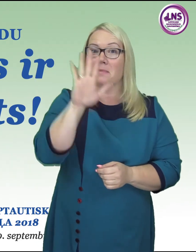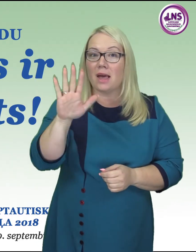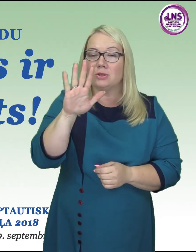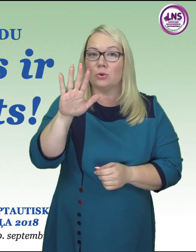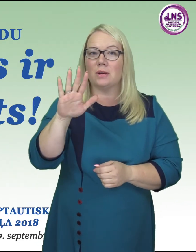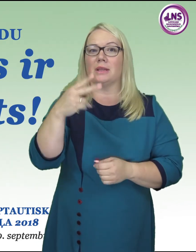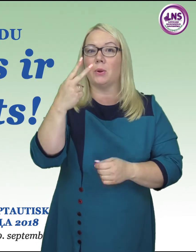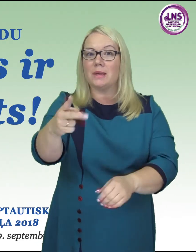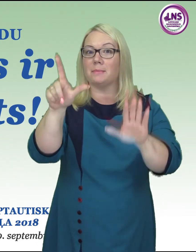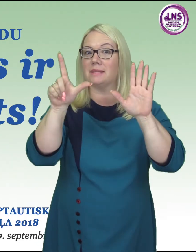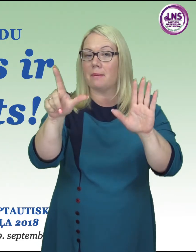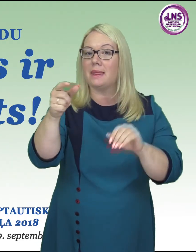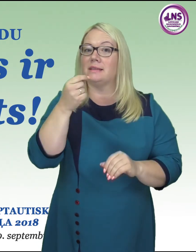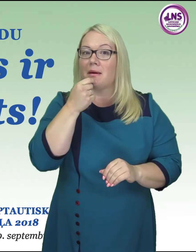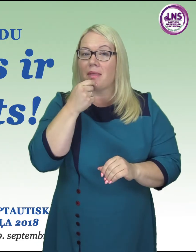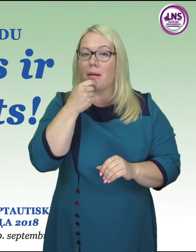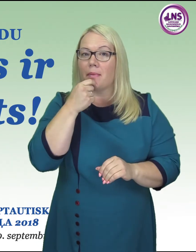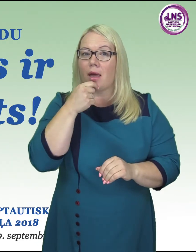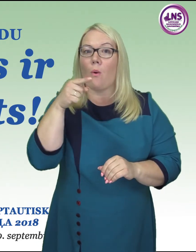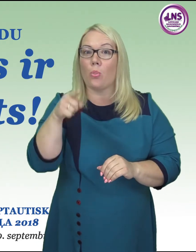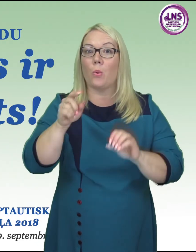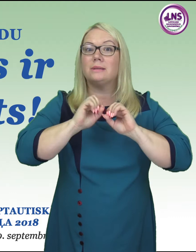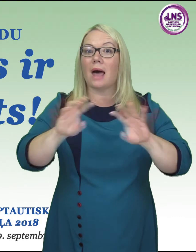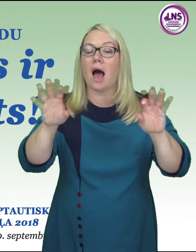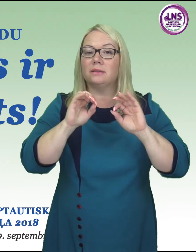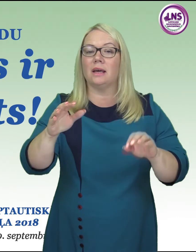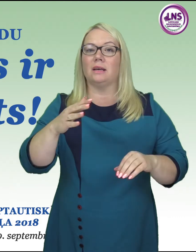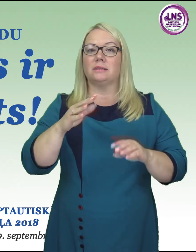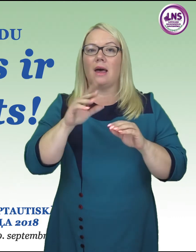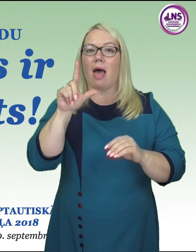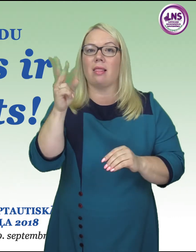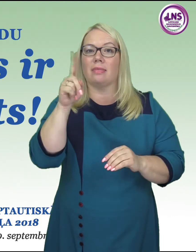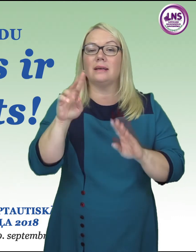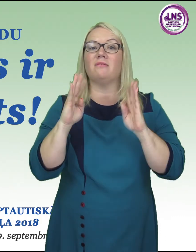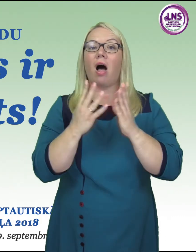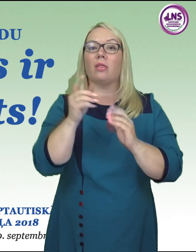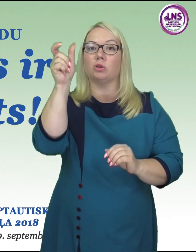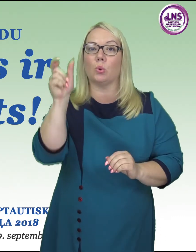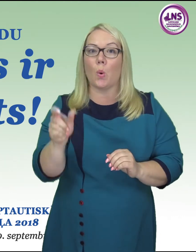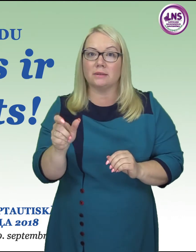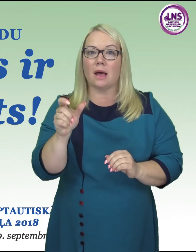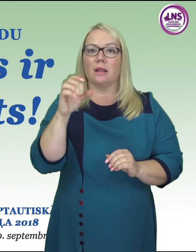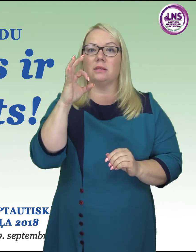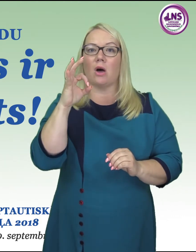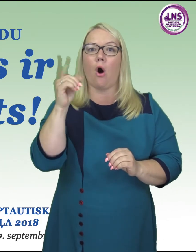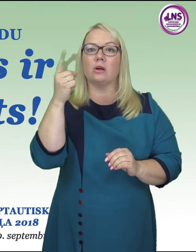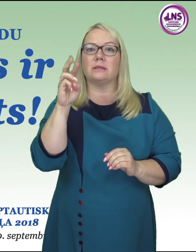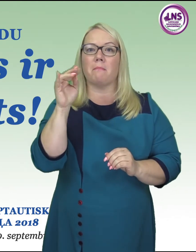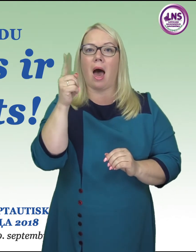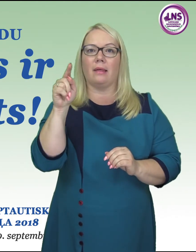pulksteni piecos 27. septembrie. Tur stāstīs LNS valdes loceklis Ainārs